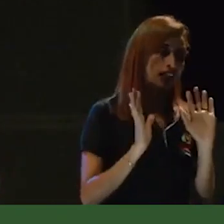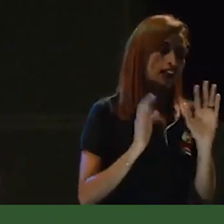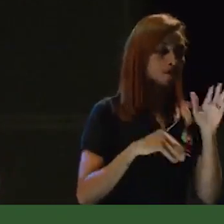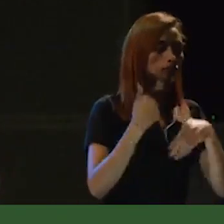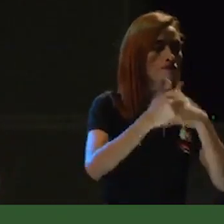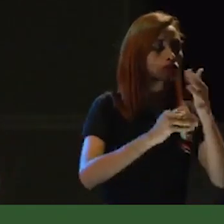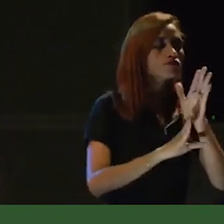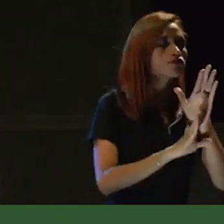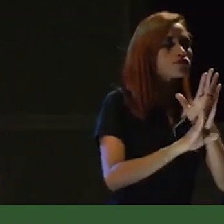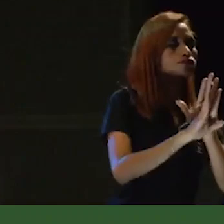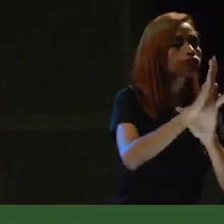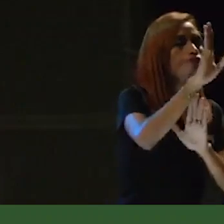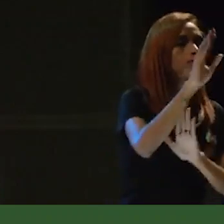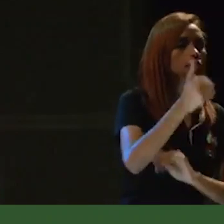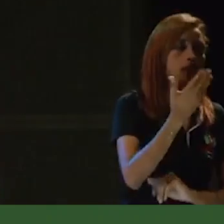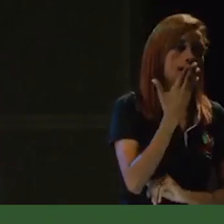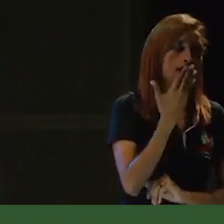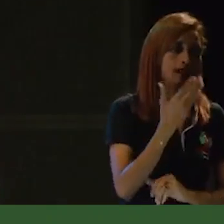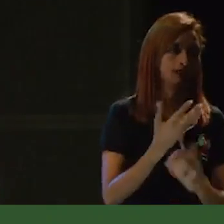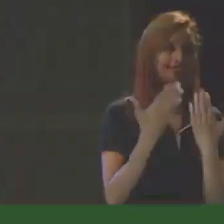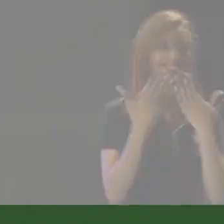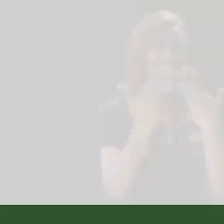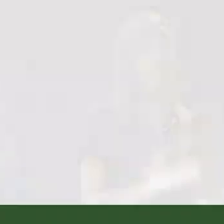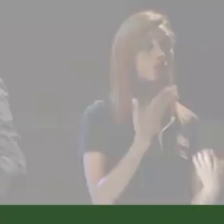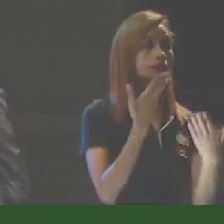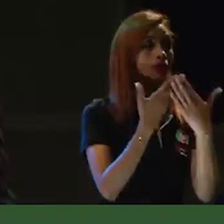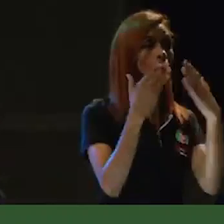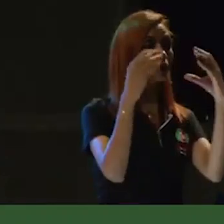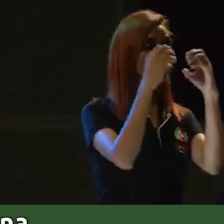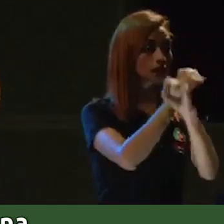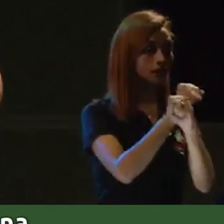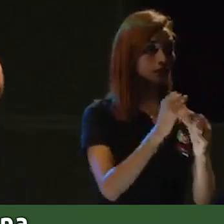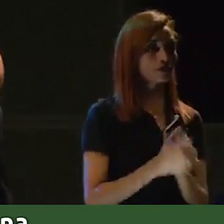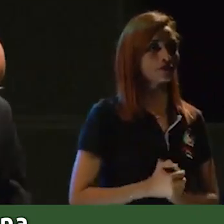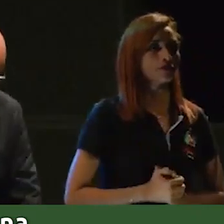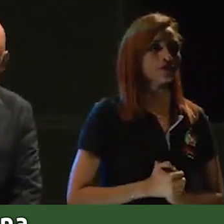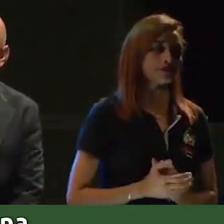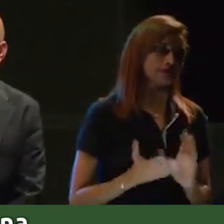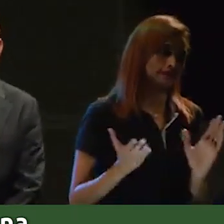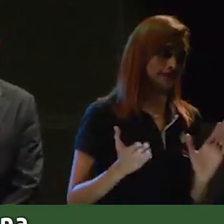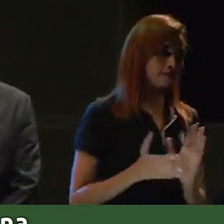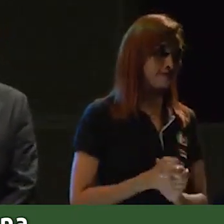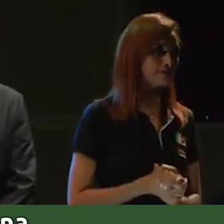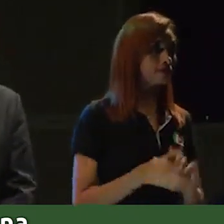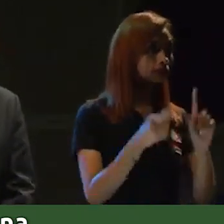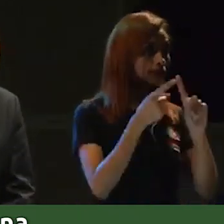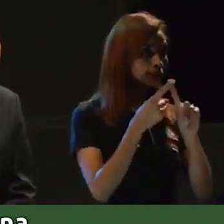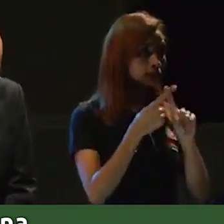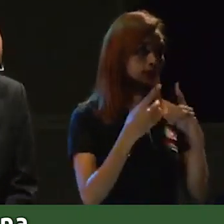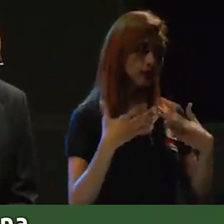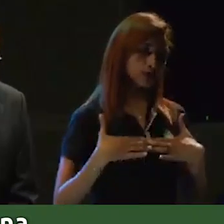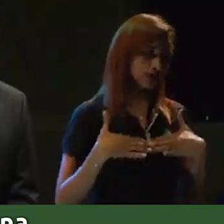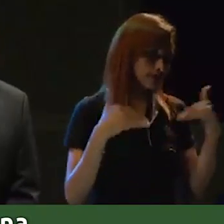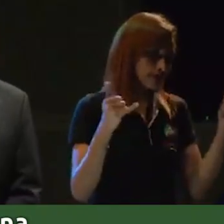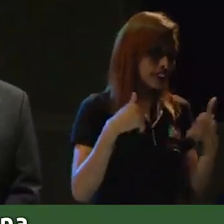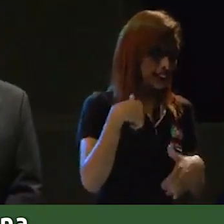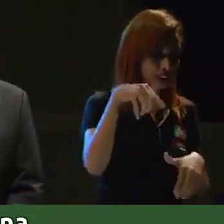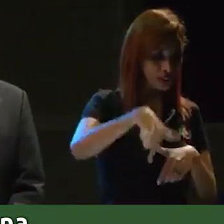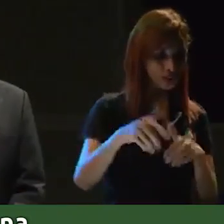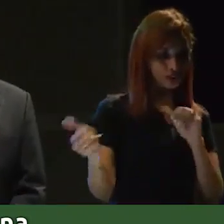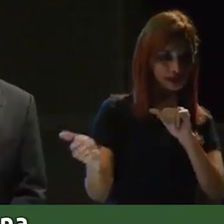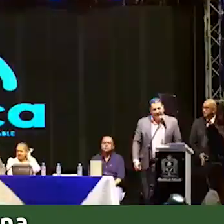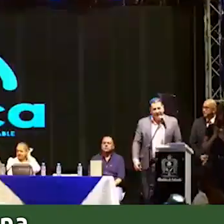progrese día a día nuestro municipio. Muchas gracias. Pues primero muy complacido de estar aquí hoy, que se está